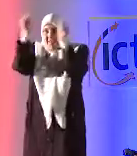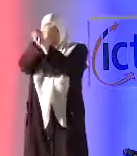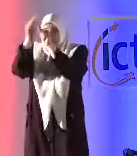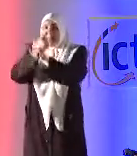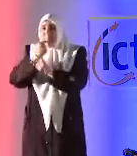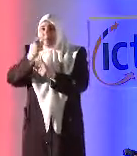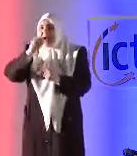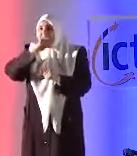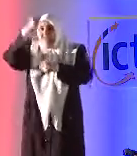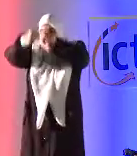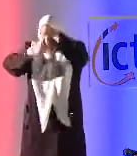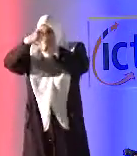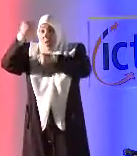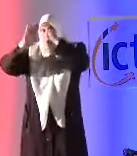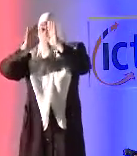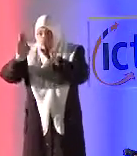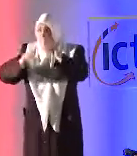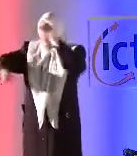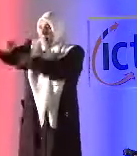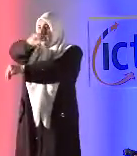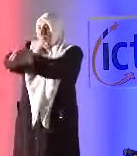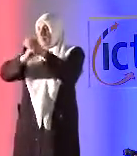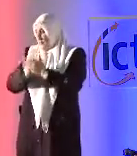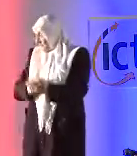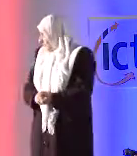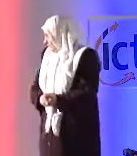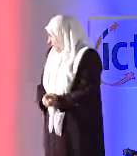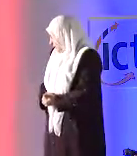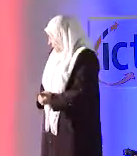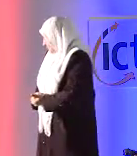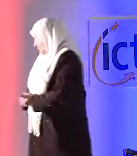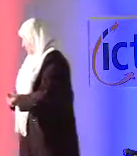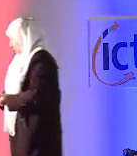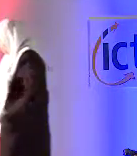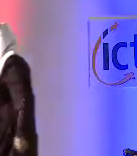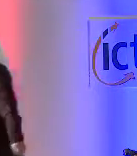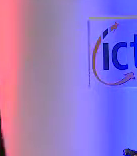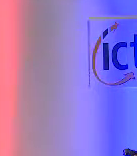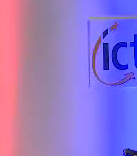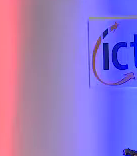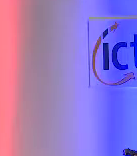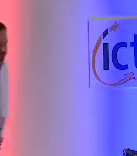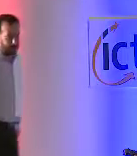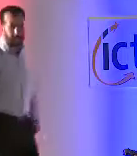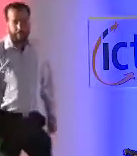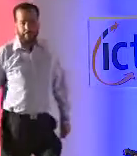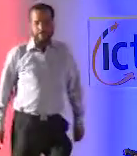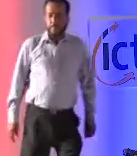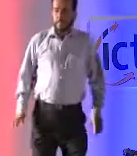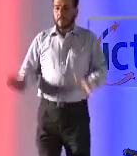هل يمكنك تظهر مرة أخرى؟ وها هنا